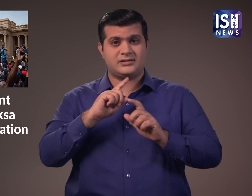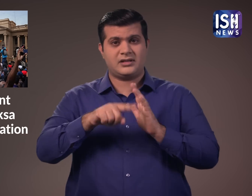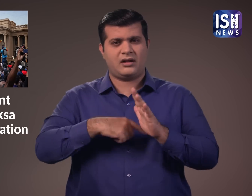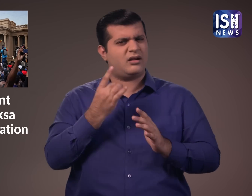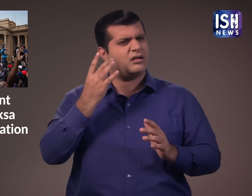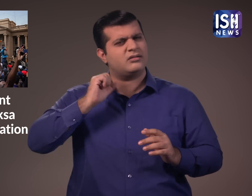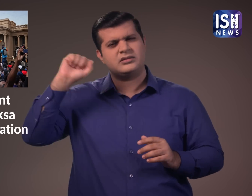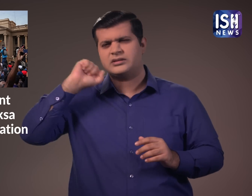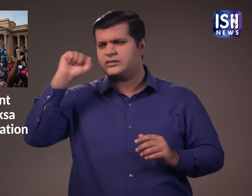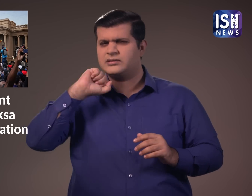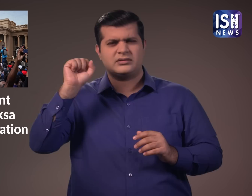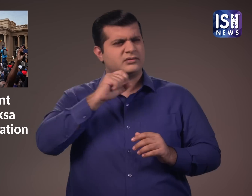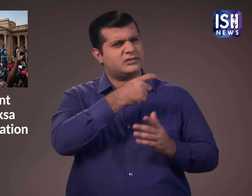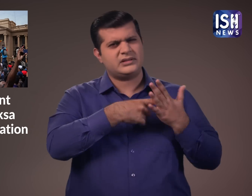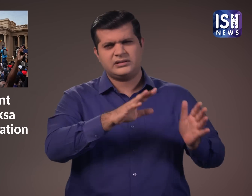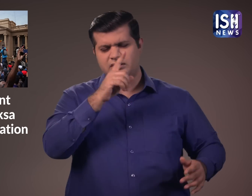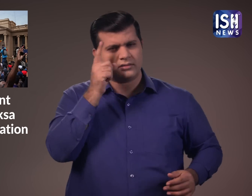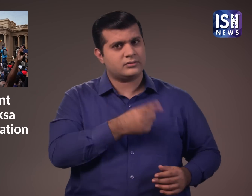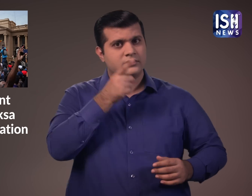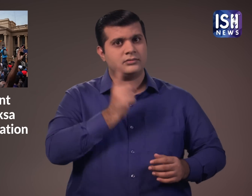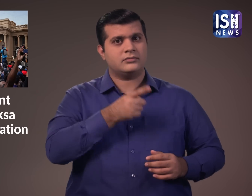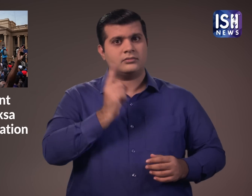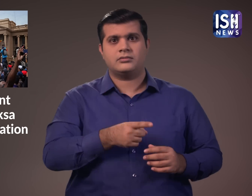उनके इस्तिफे का लेकर लगातार विरोध हो रहा है